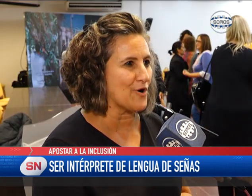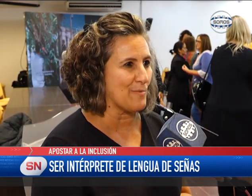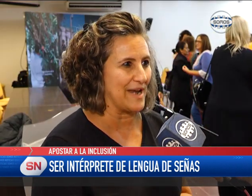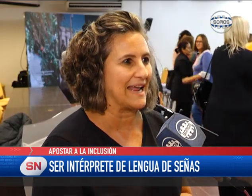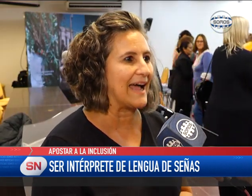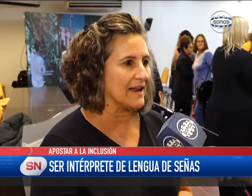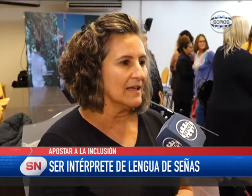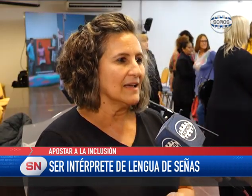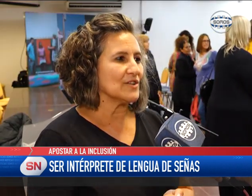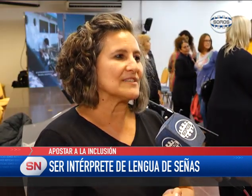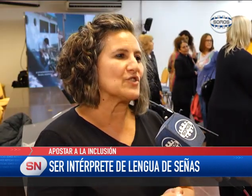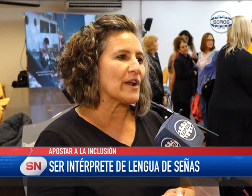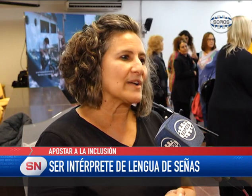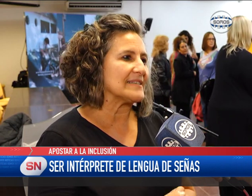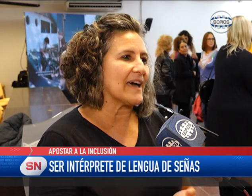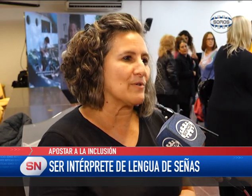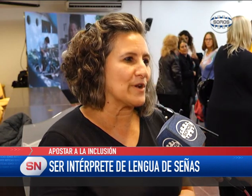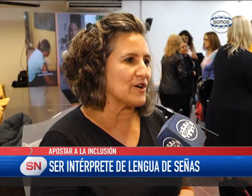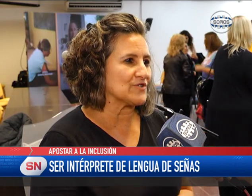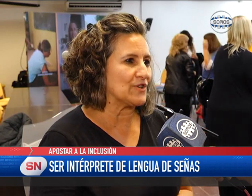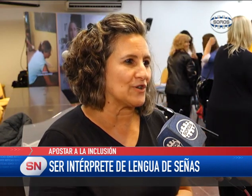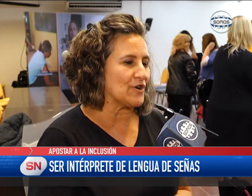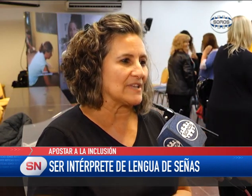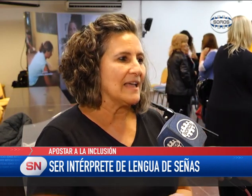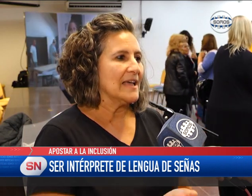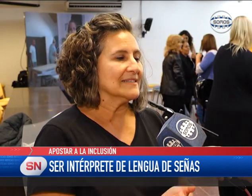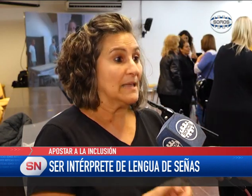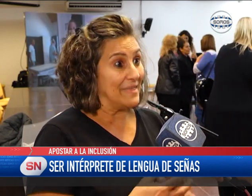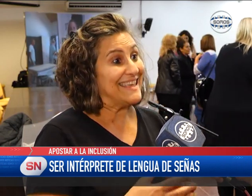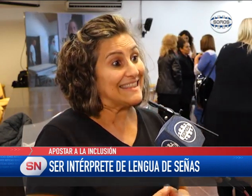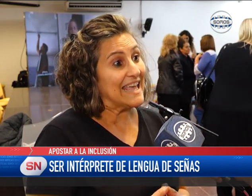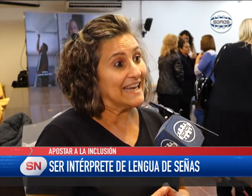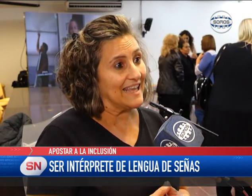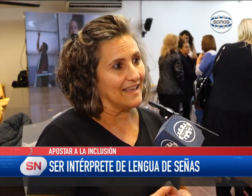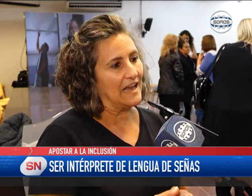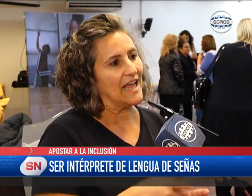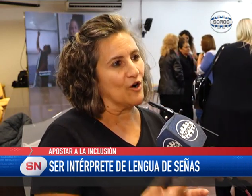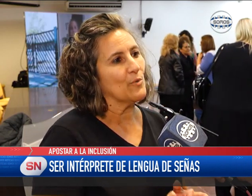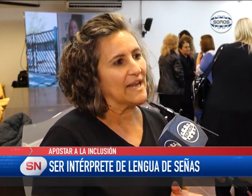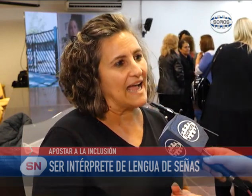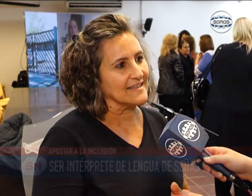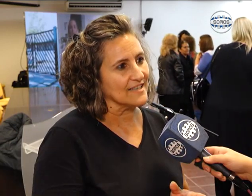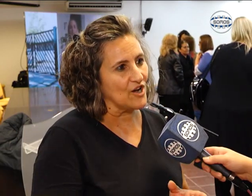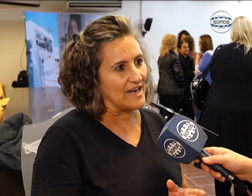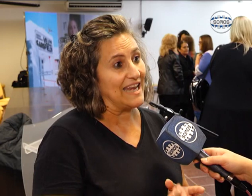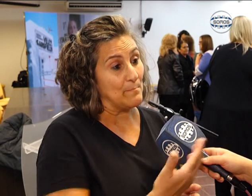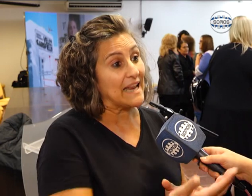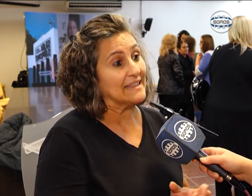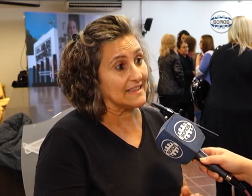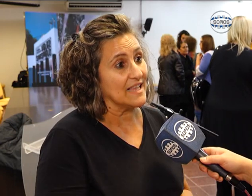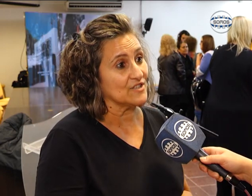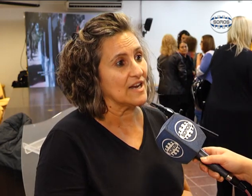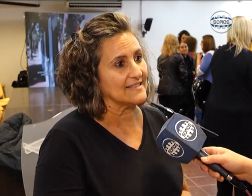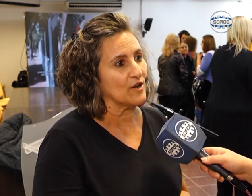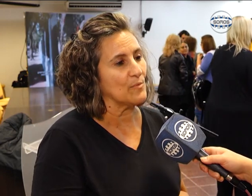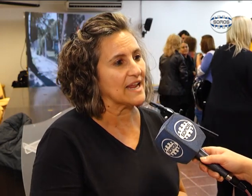lo que te puedo comunicar. Entonces yo creo que si cada uno de nosotros se detiene en la comunicación y le